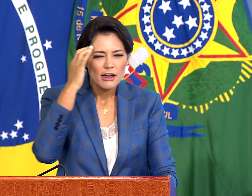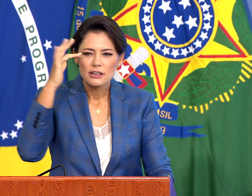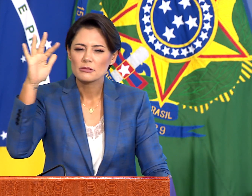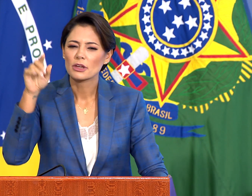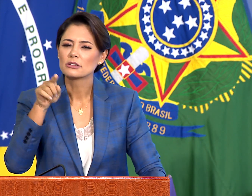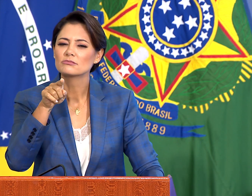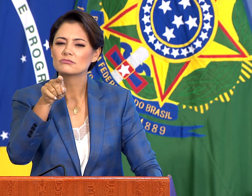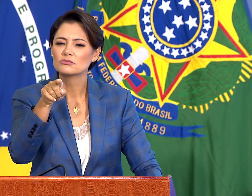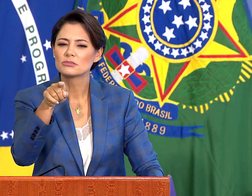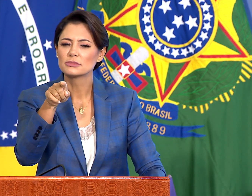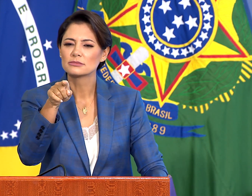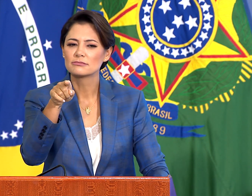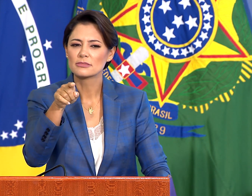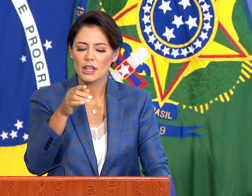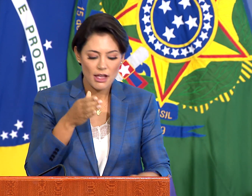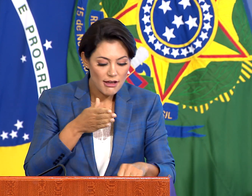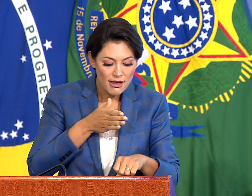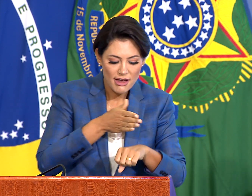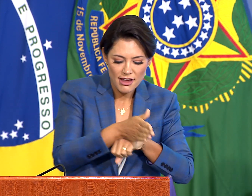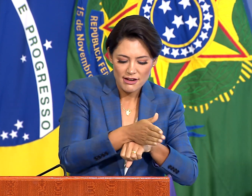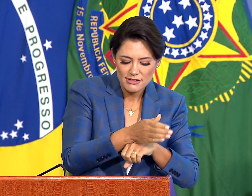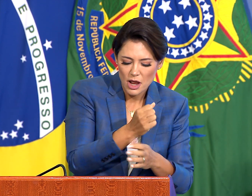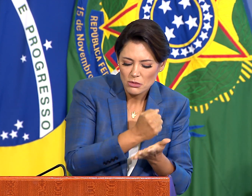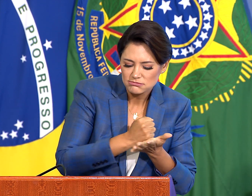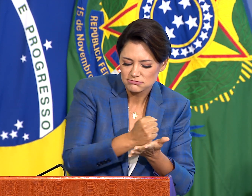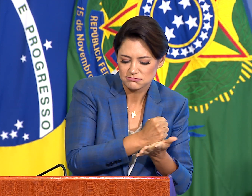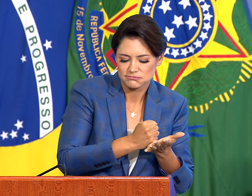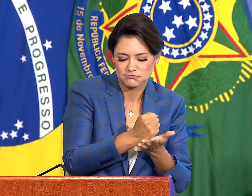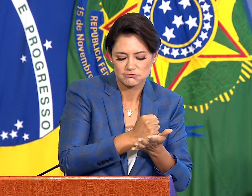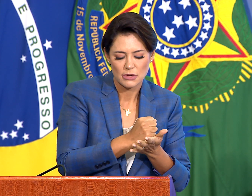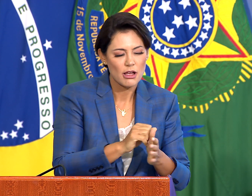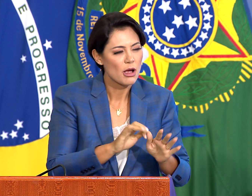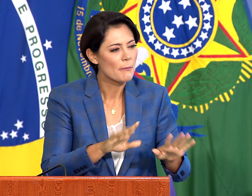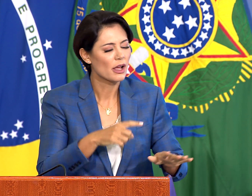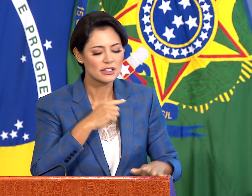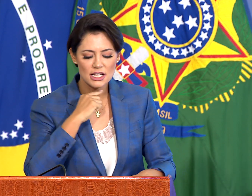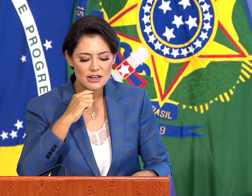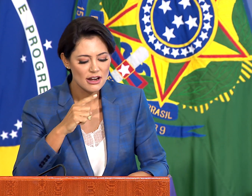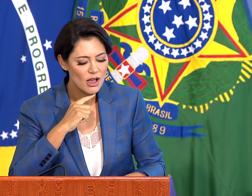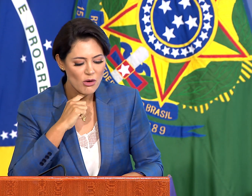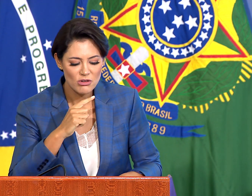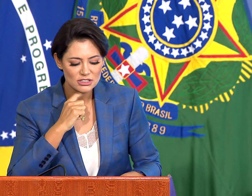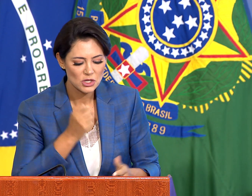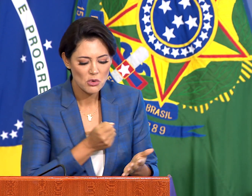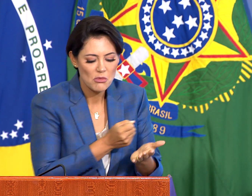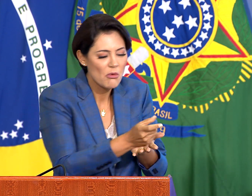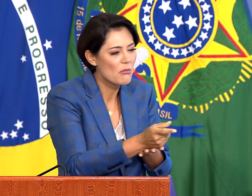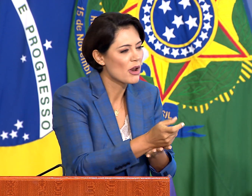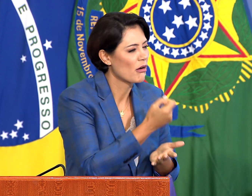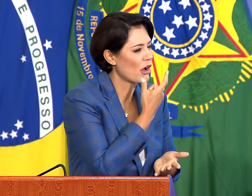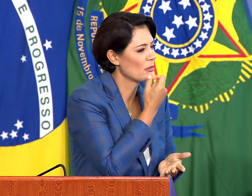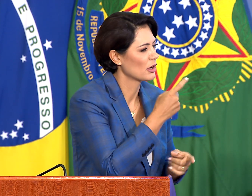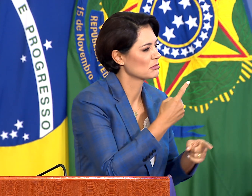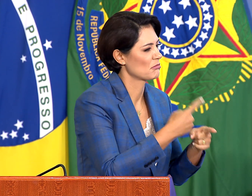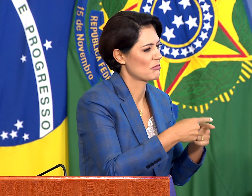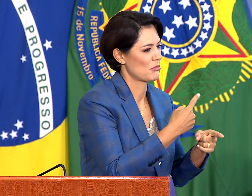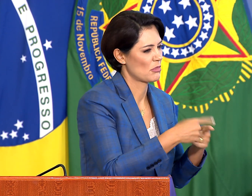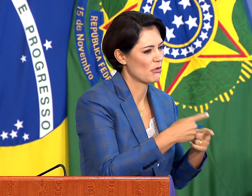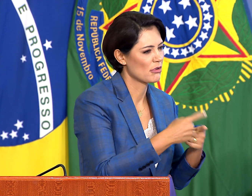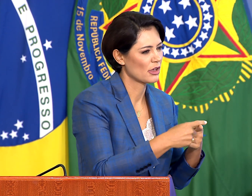Imagine você entrar em uma farmácia e não conseguir comprar um remédio, pois o